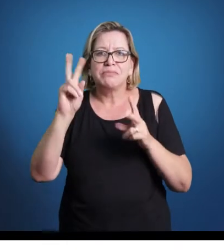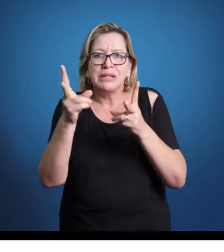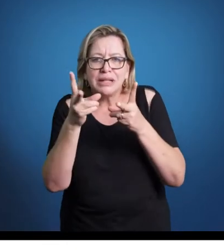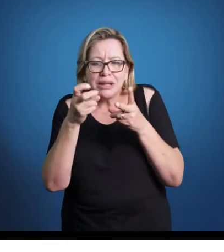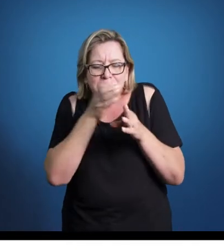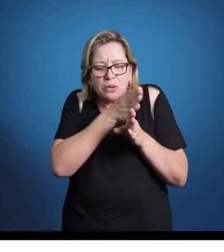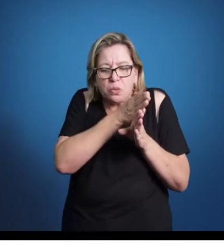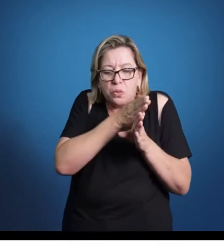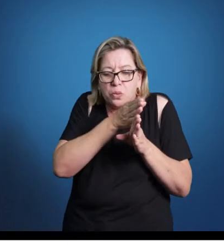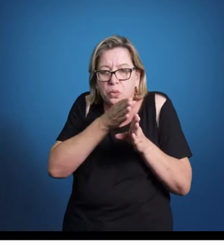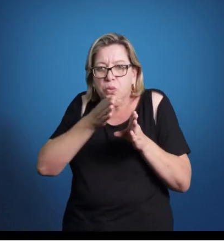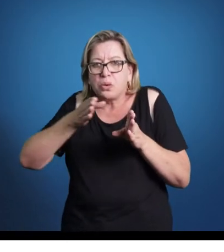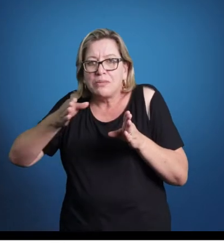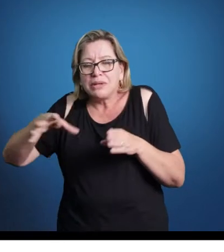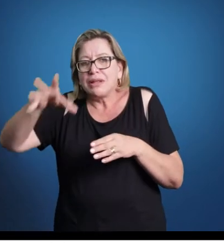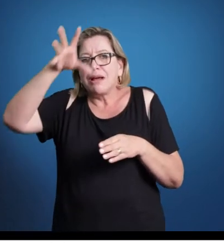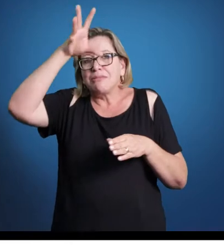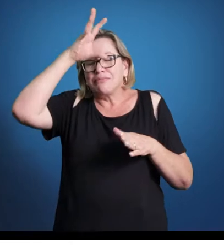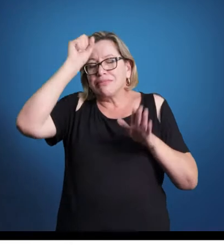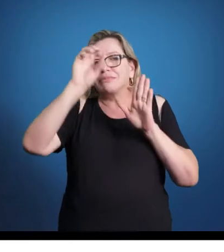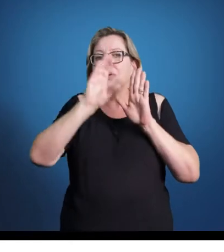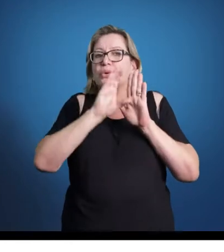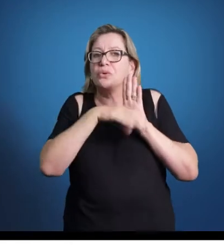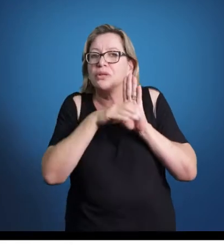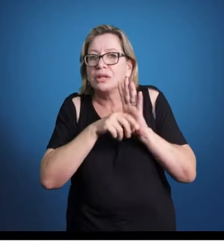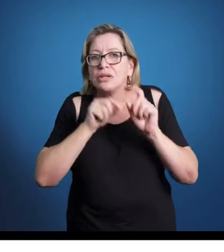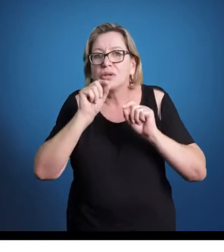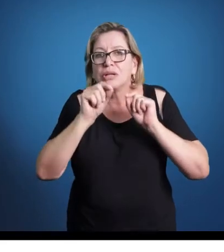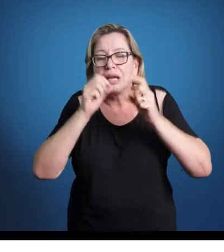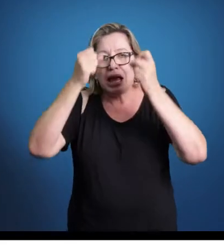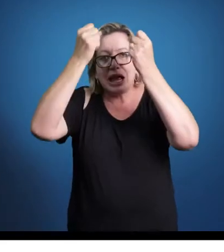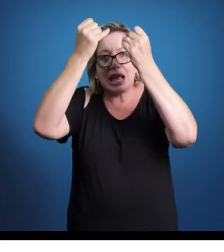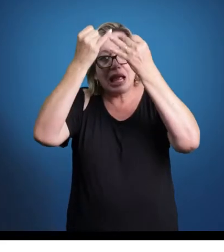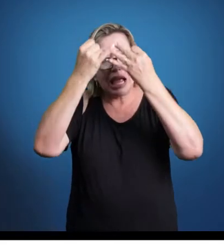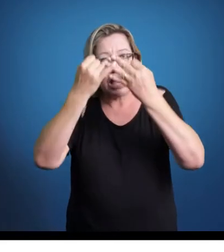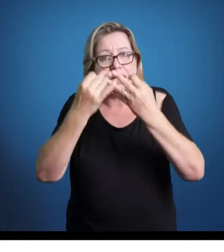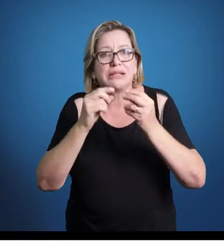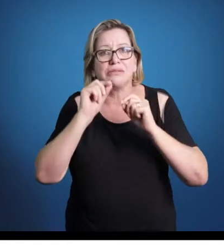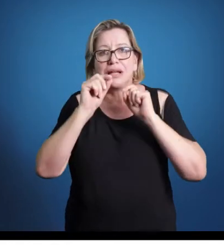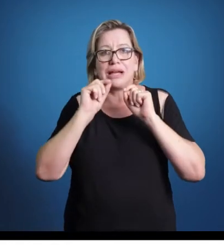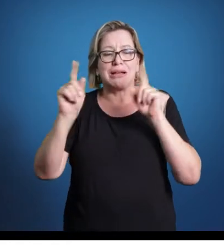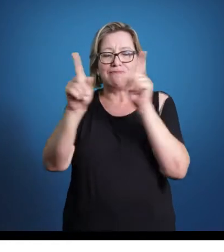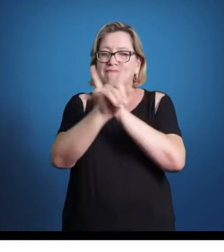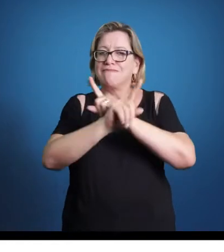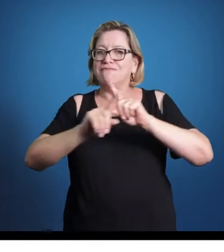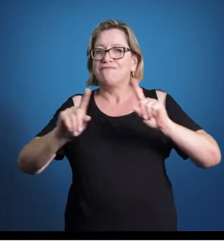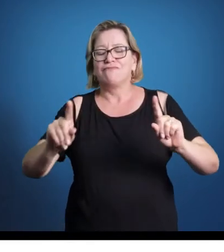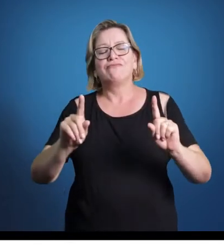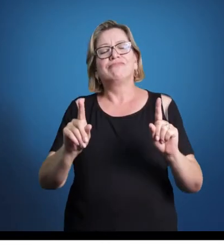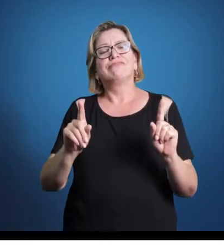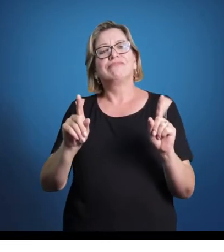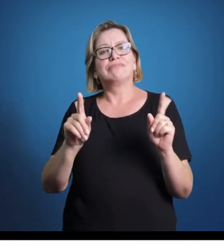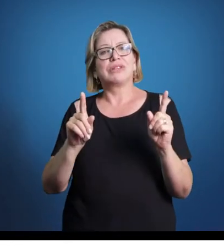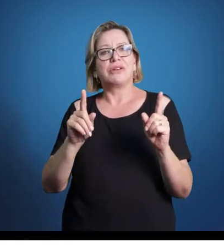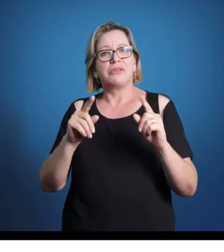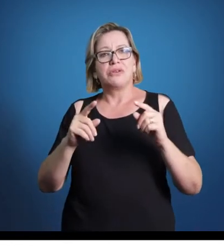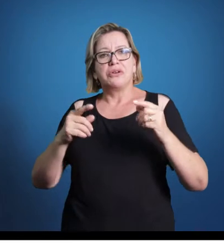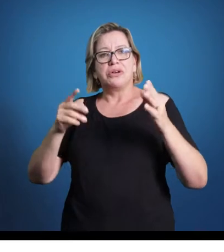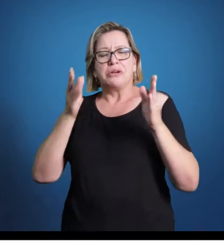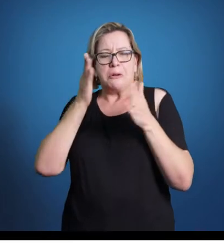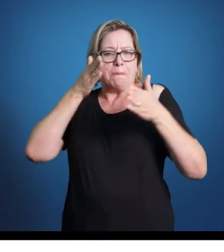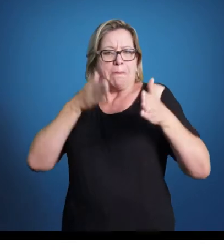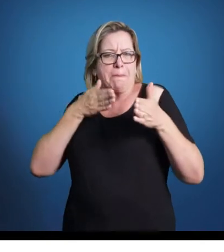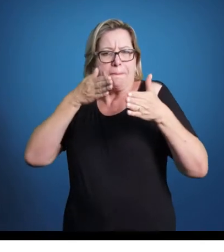tempo, para a gente poder aprender alguns conceitos, ou seja, a função disso aqui é explicação, não uma categórica